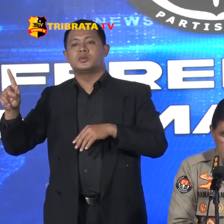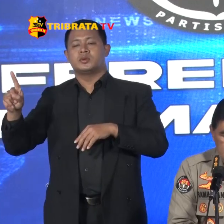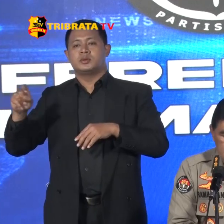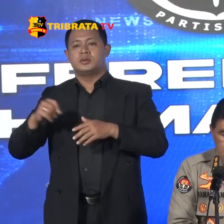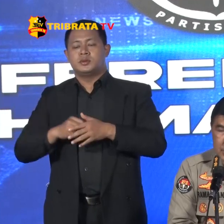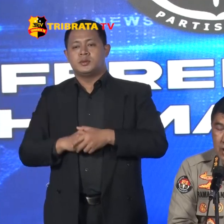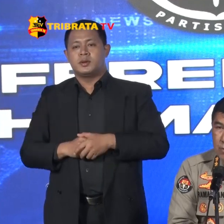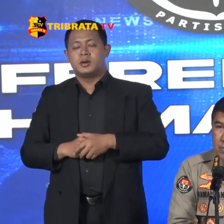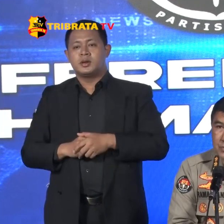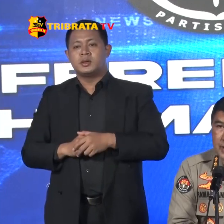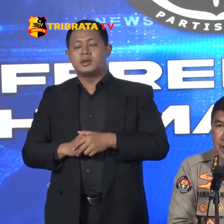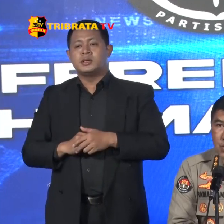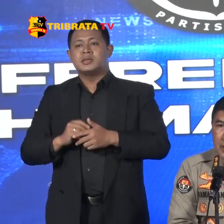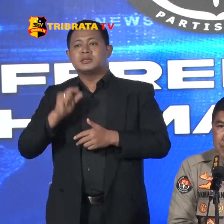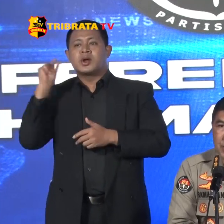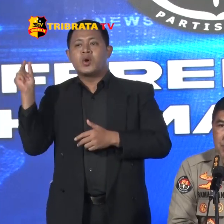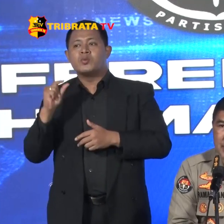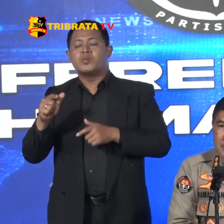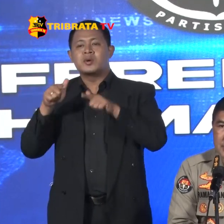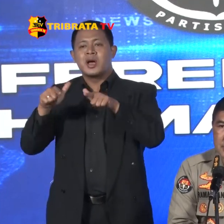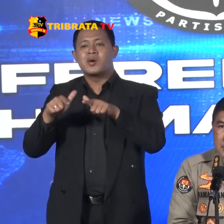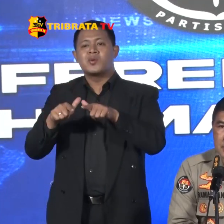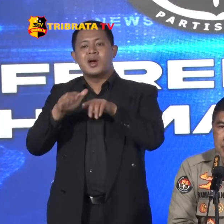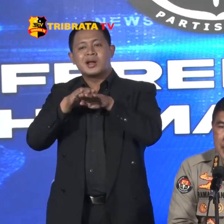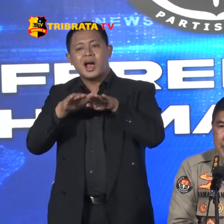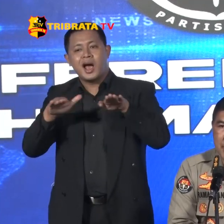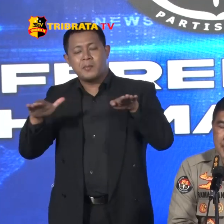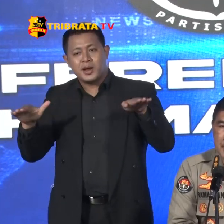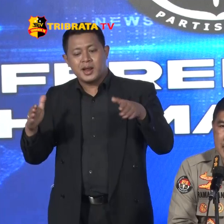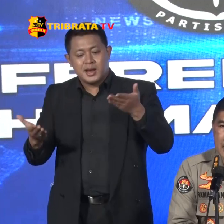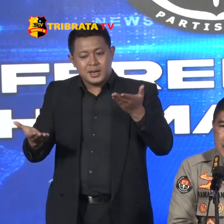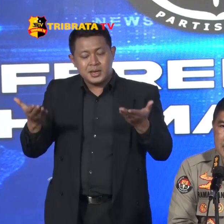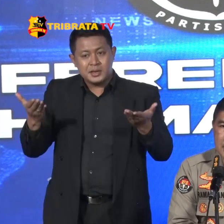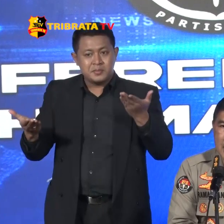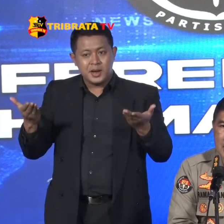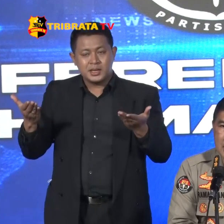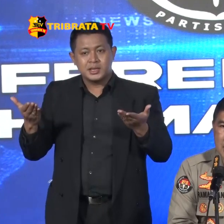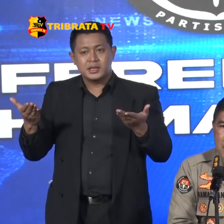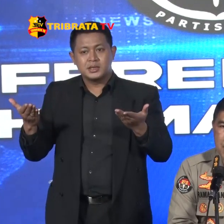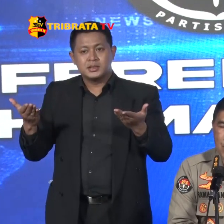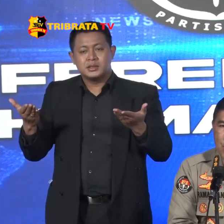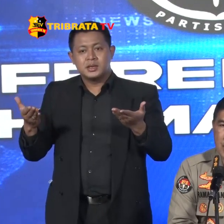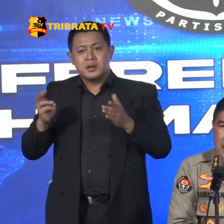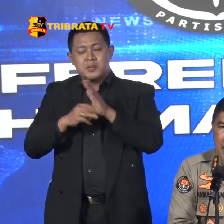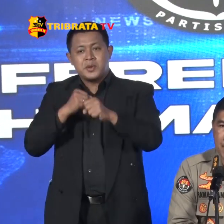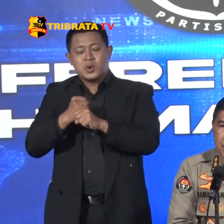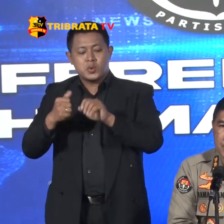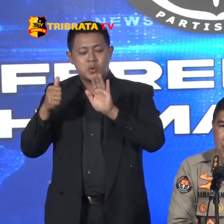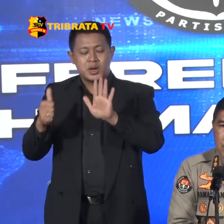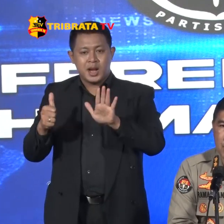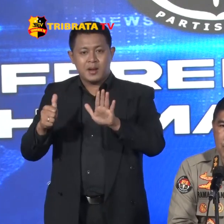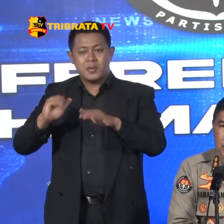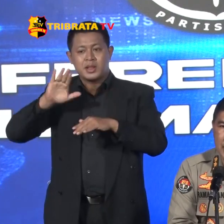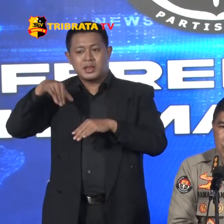Secara umum Tren gangguan Kamtip Mas Bila dibandingkan Dengan Minggu ke-6